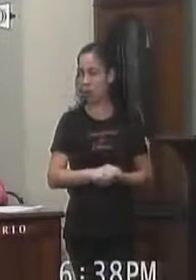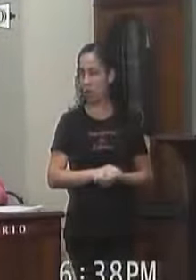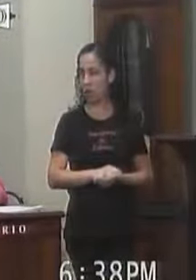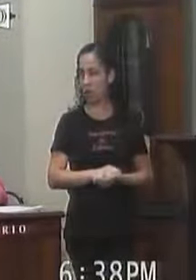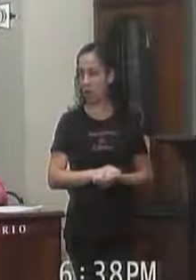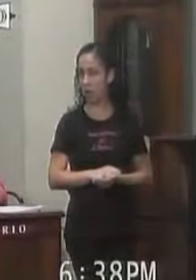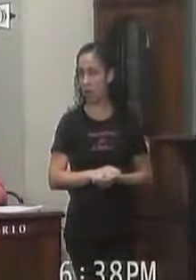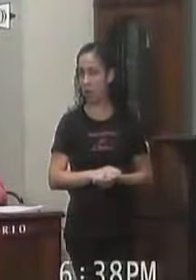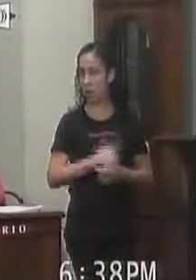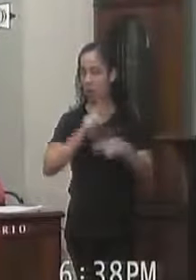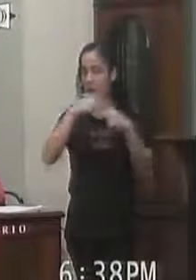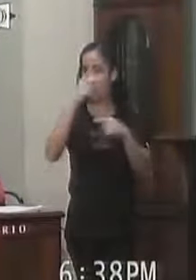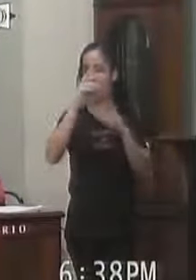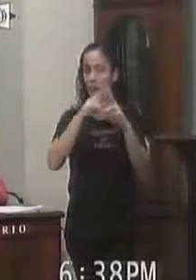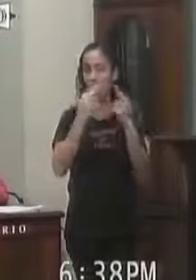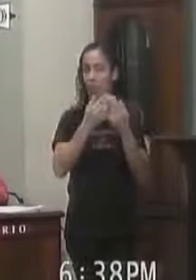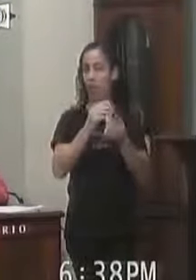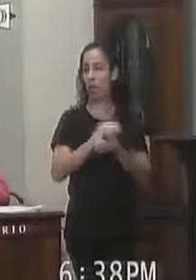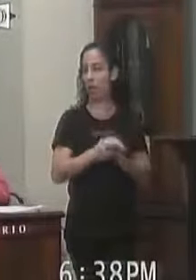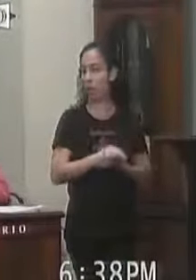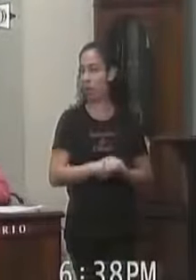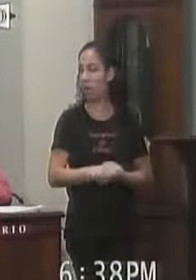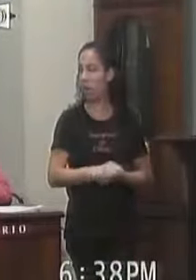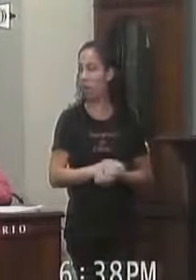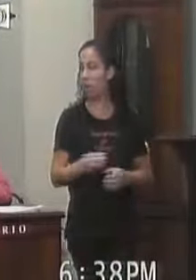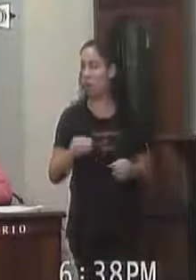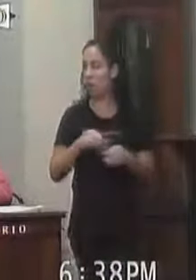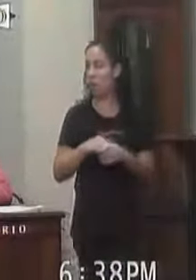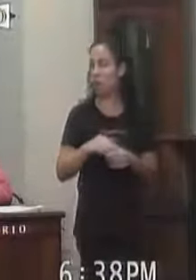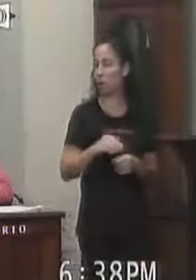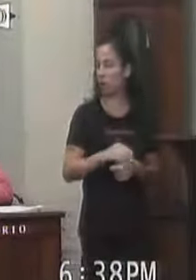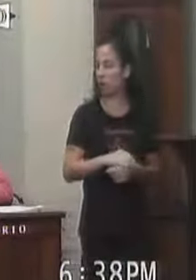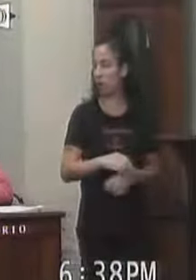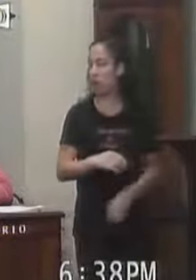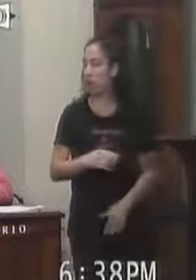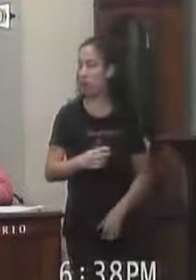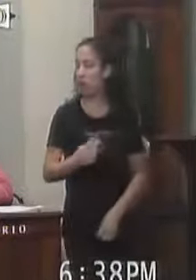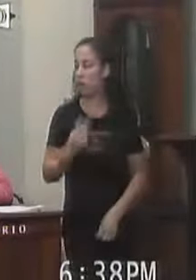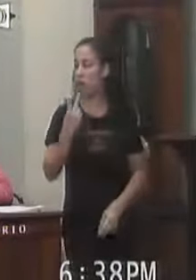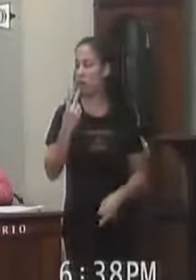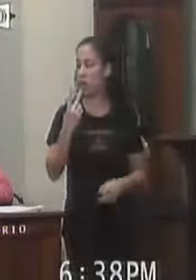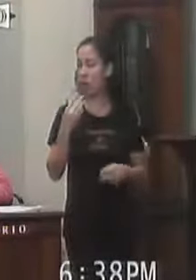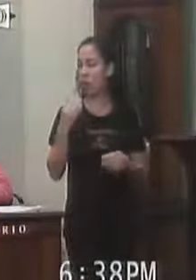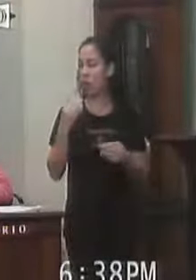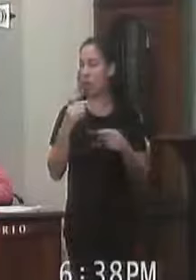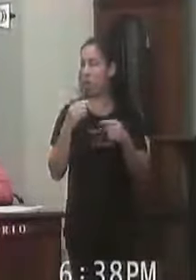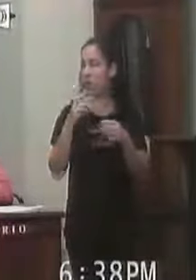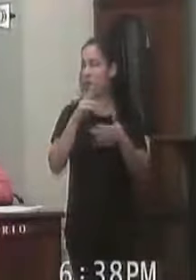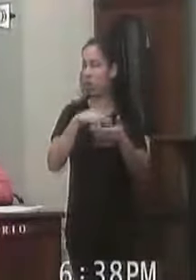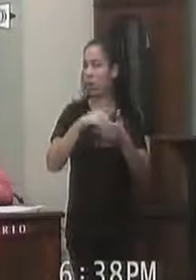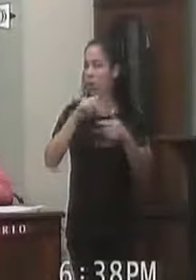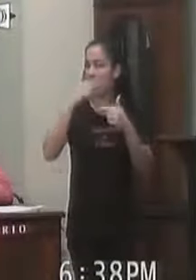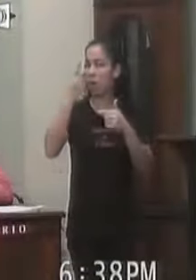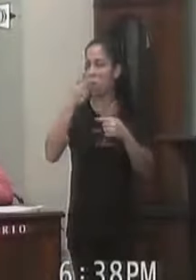Obrigada Vai para a próxima sessão A votação desse requerimento Meu segundo requerimento Vai para a próxima sessão